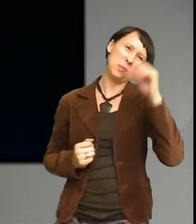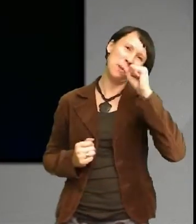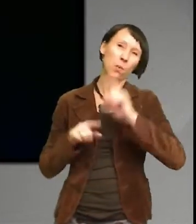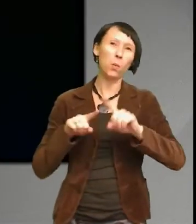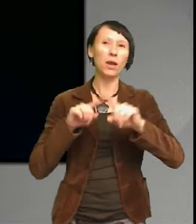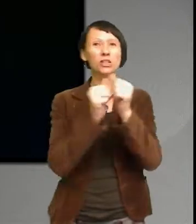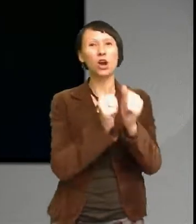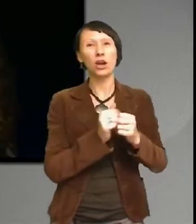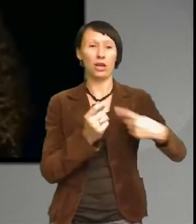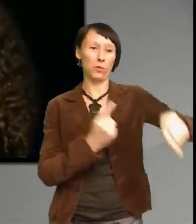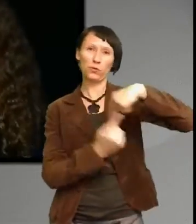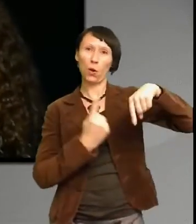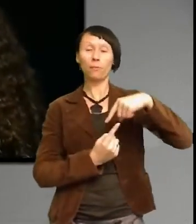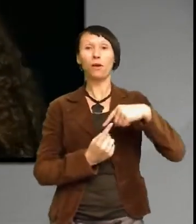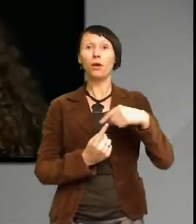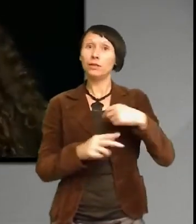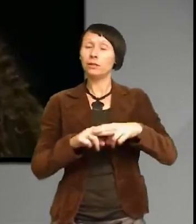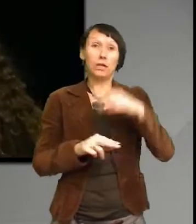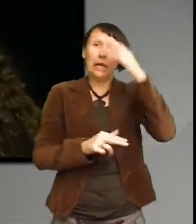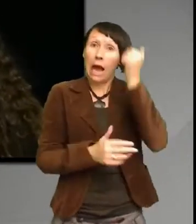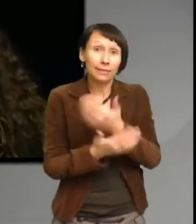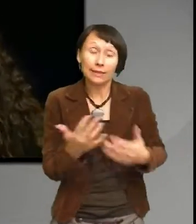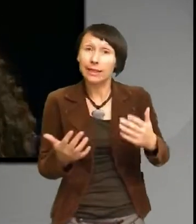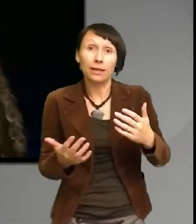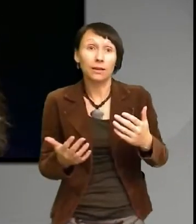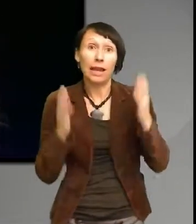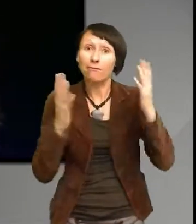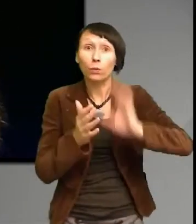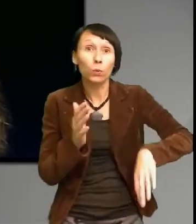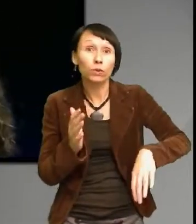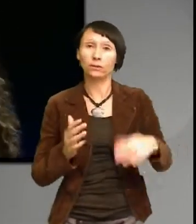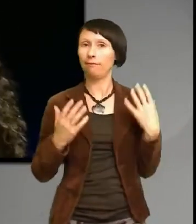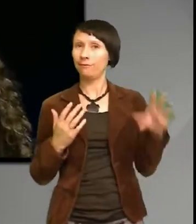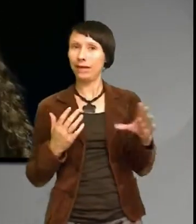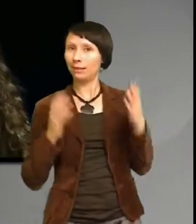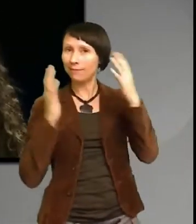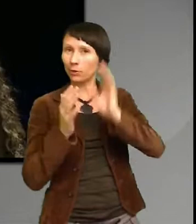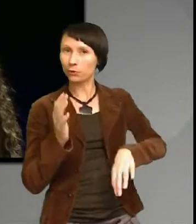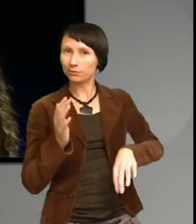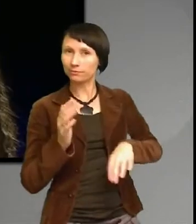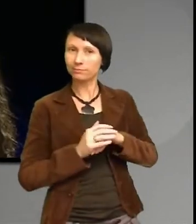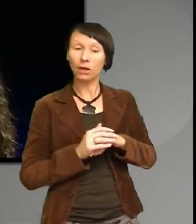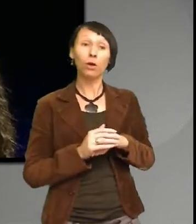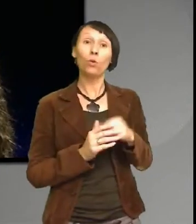vi inte som vi inte kan vara utan som vi inte vill vara utan och många av dem de kräver faktiskt användning av farliga kemikalier